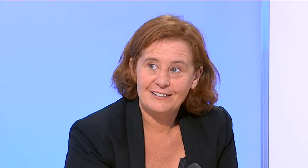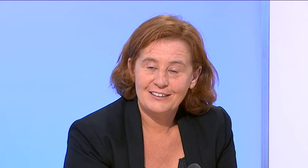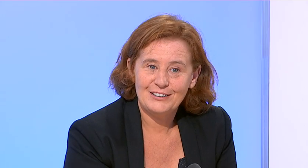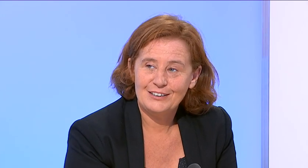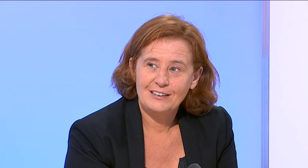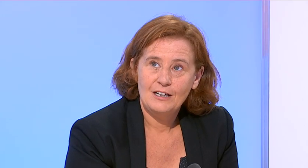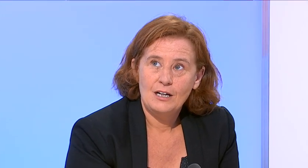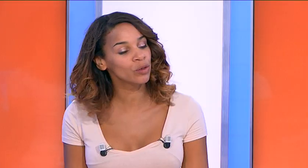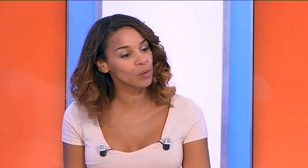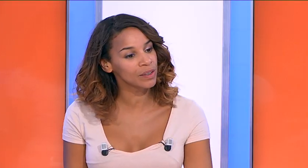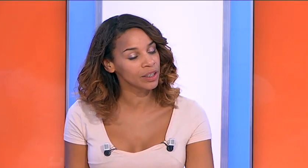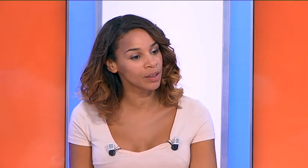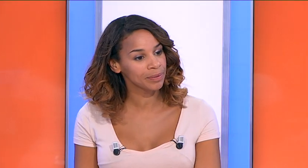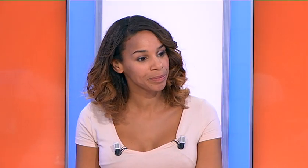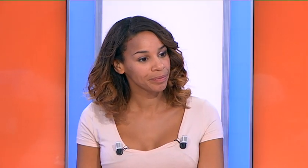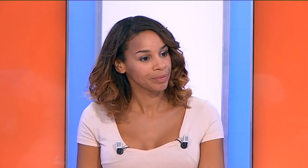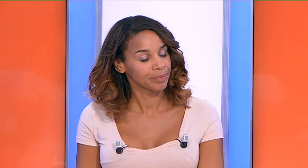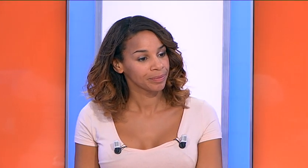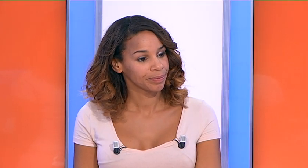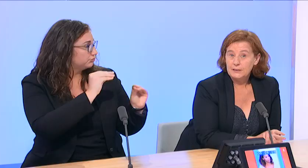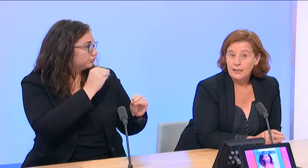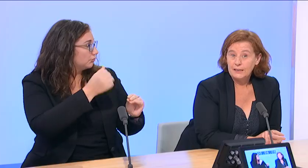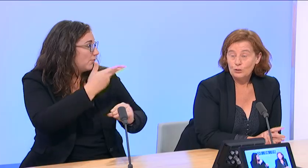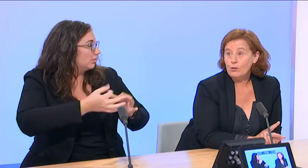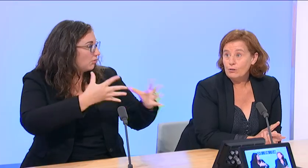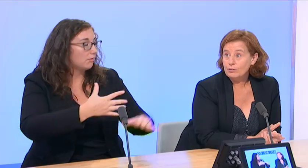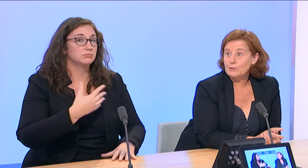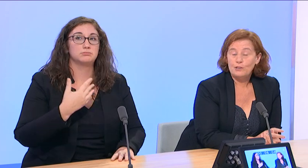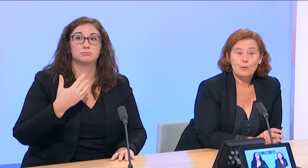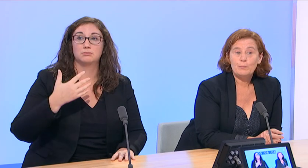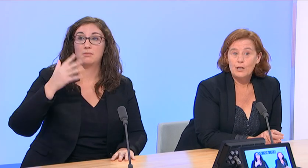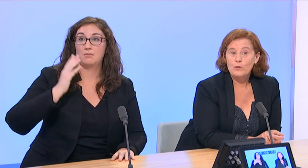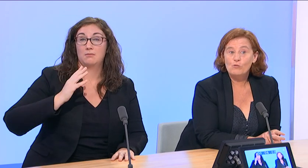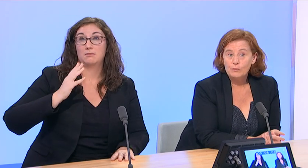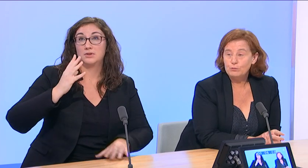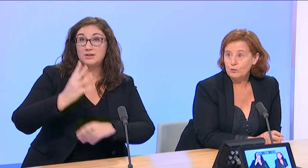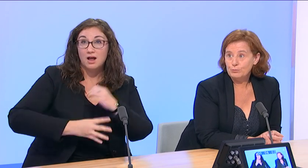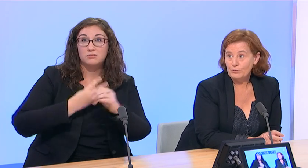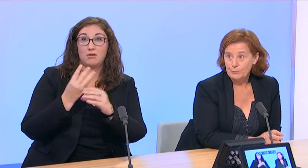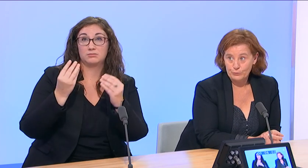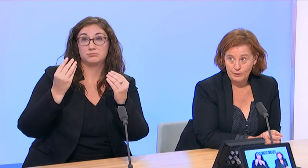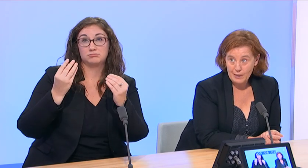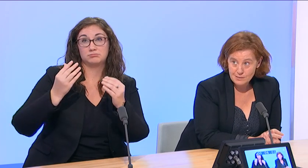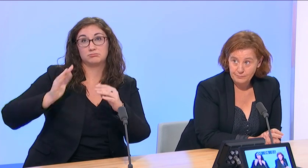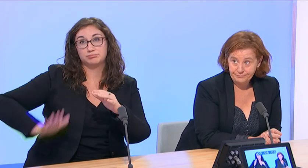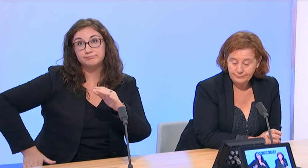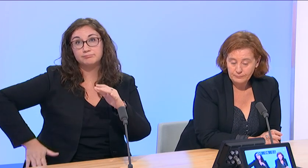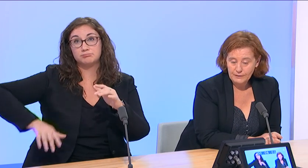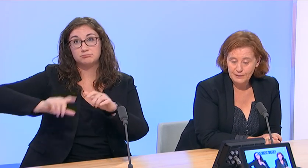Ça fait combien de temps ? J'ai appris la langue des signes il a 4 ans. Il m'a fallu à peu près 8 mois pour en apprendre les bases. Et